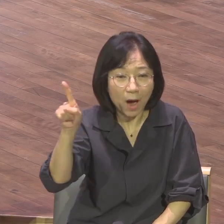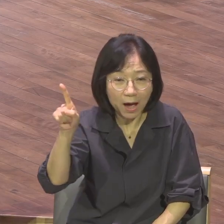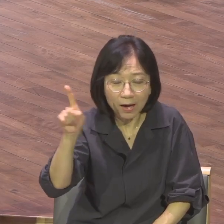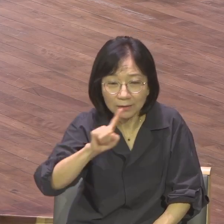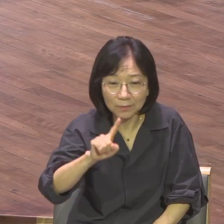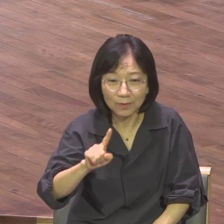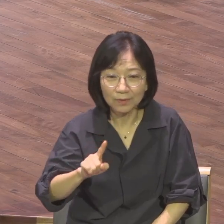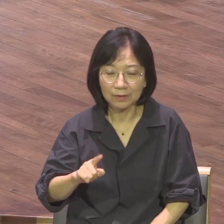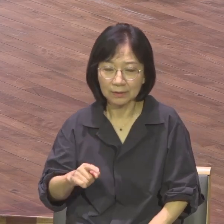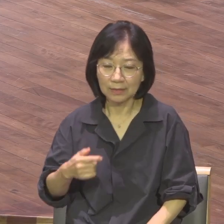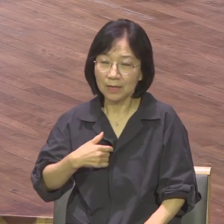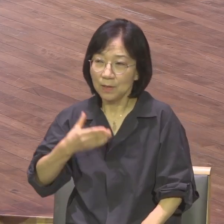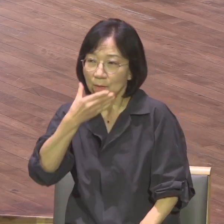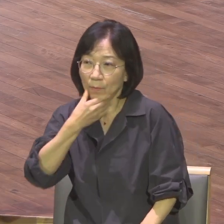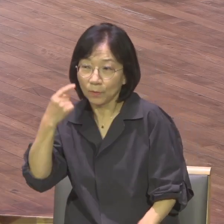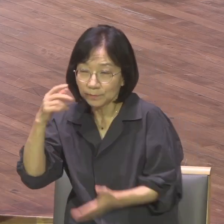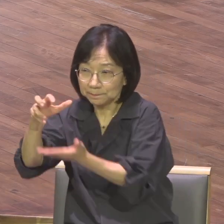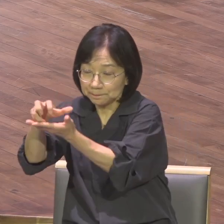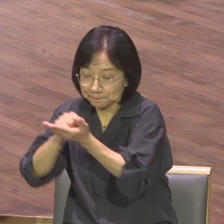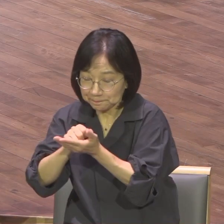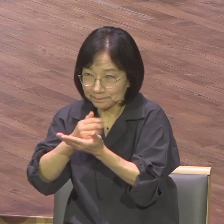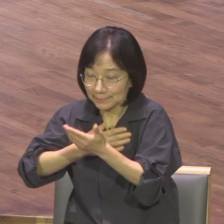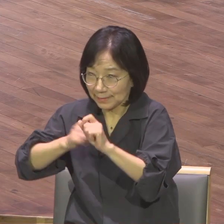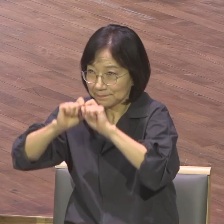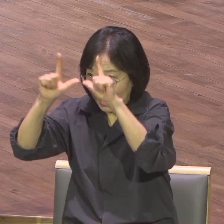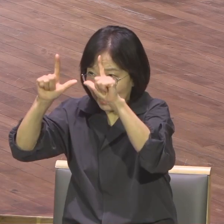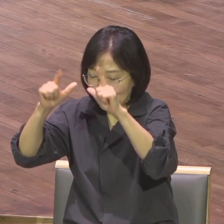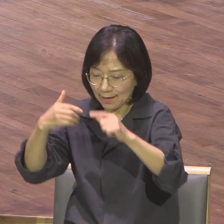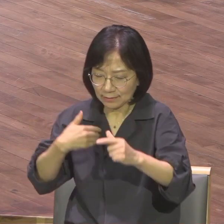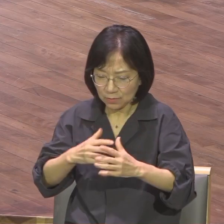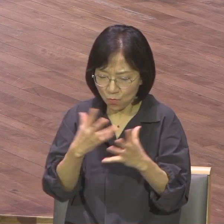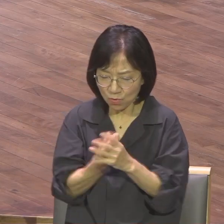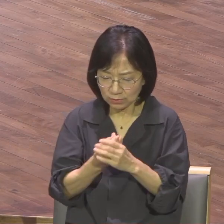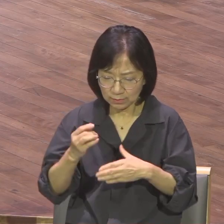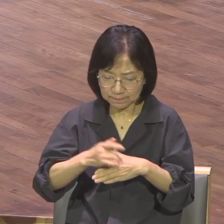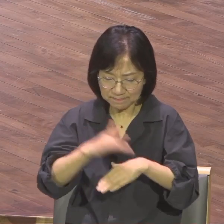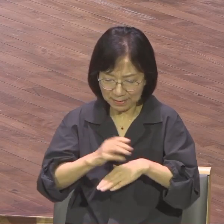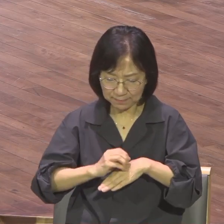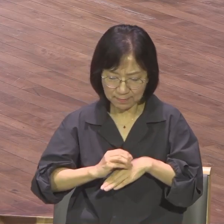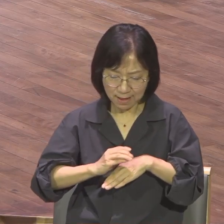될화자입니다. 되어지고 있다는 거죠. 닮아가고 있다는 거죠.